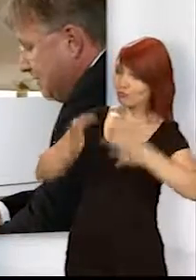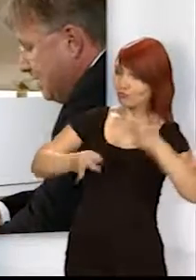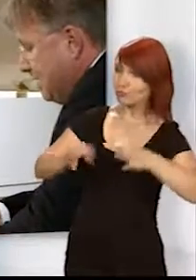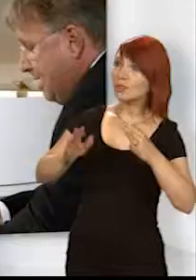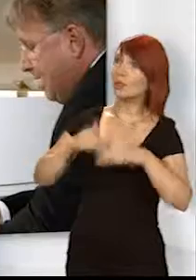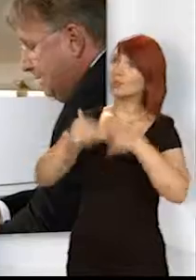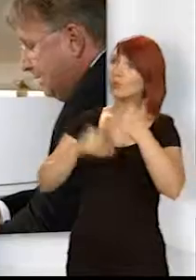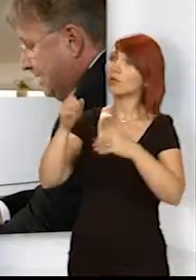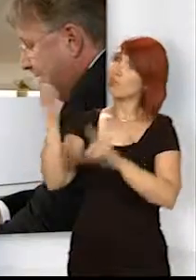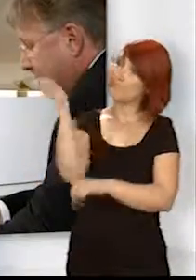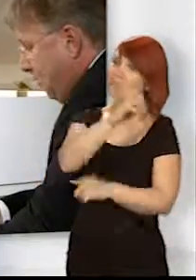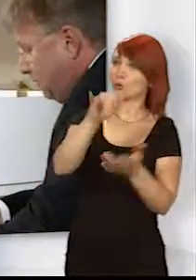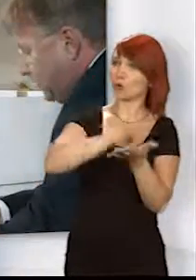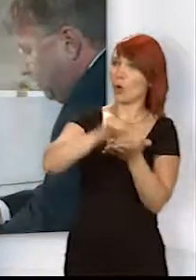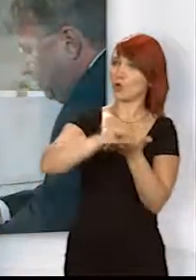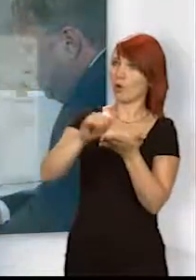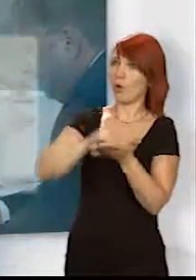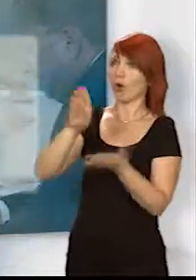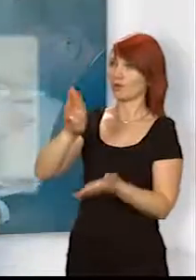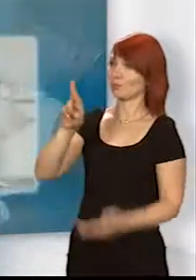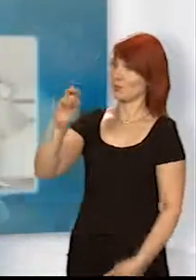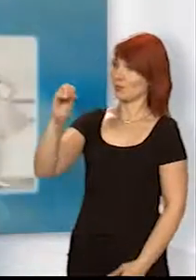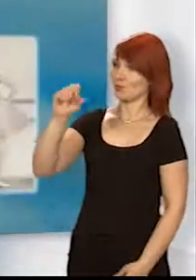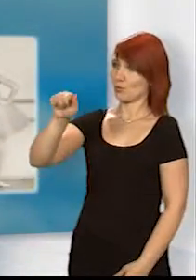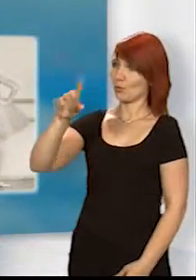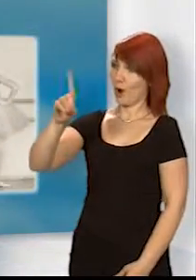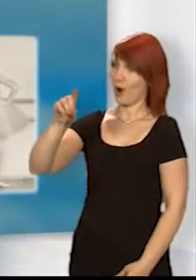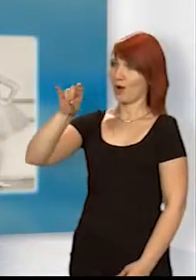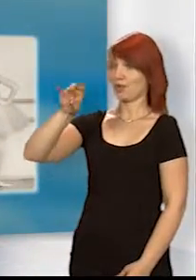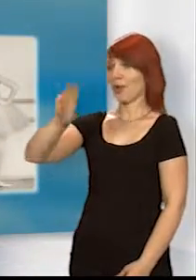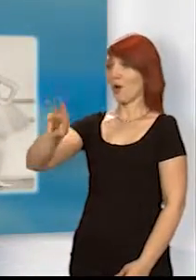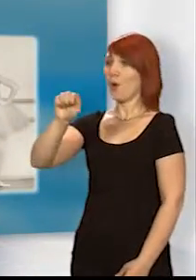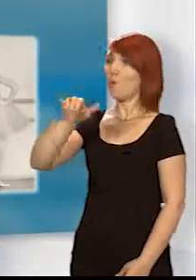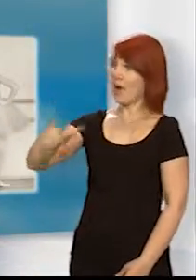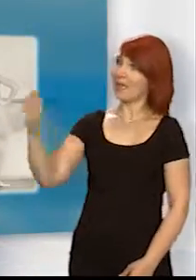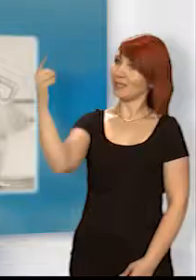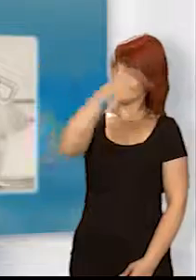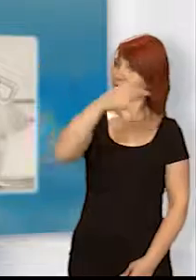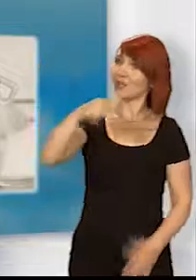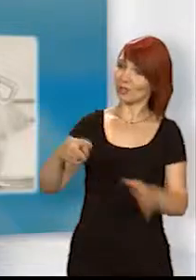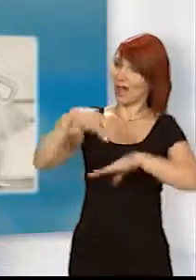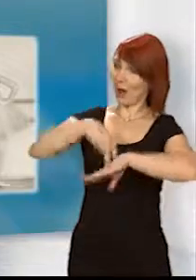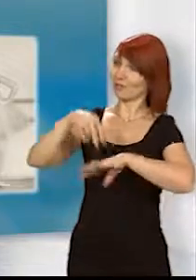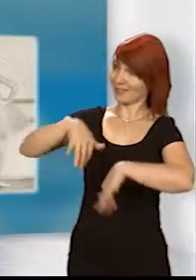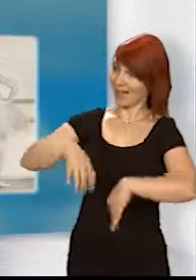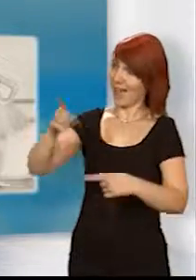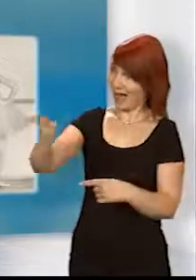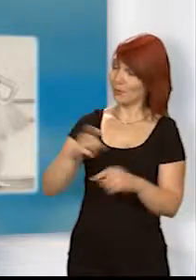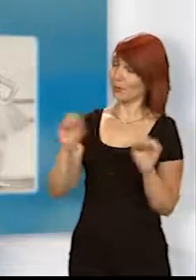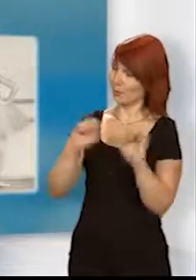sogar bis an den Broadway geführt nach New York. Man kann schon von einer Bilderbuchkarriere sprechen. Aber dort in